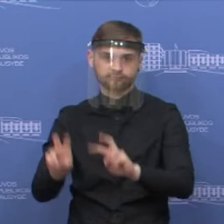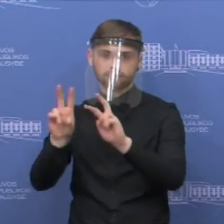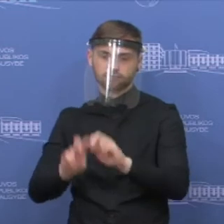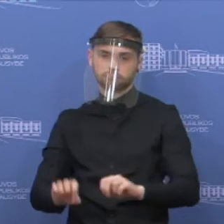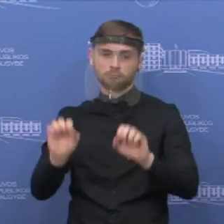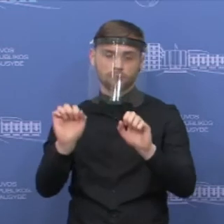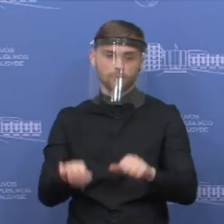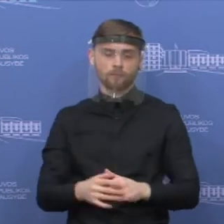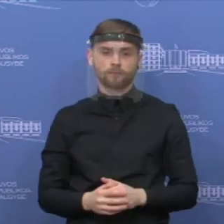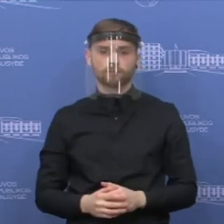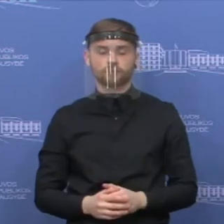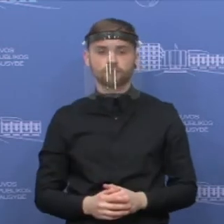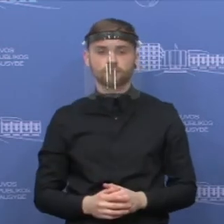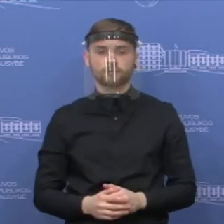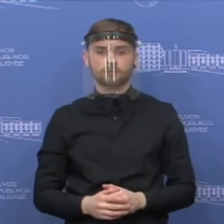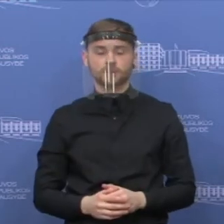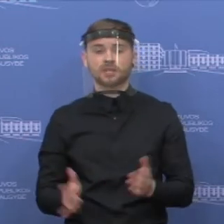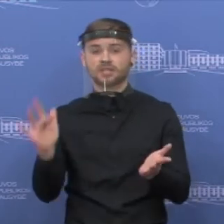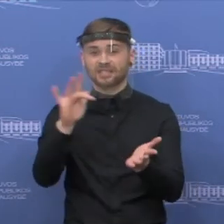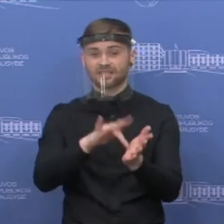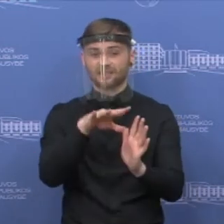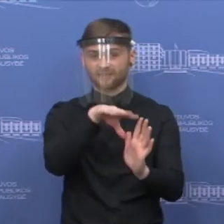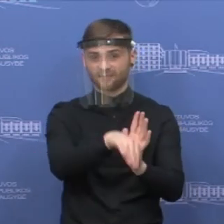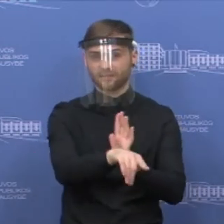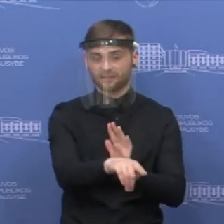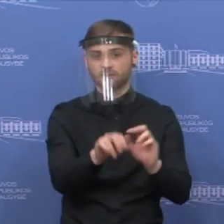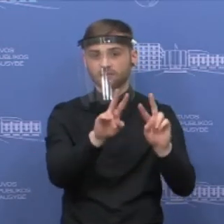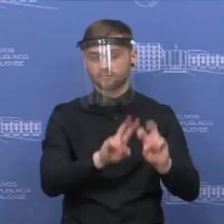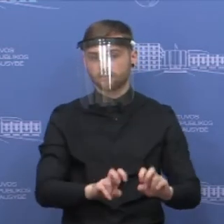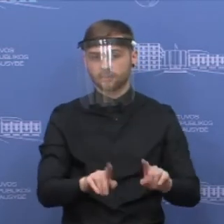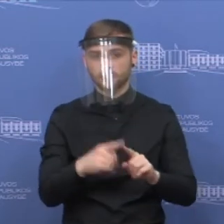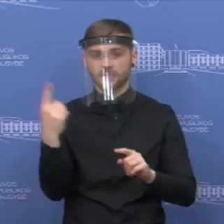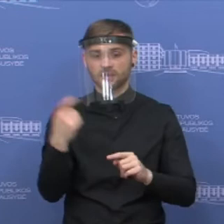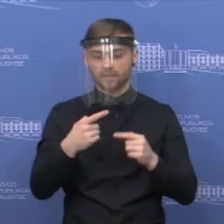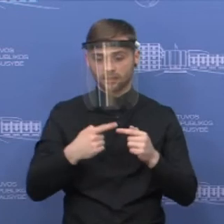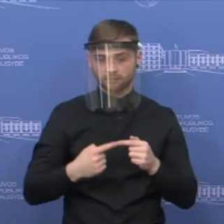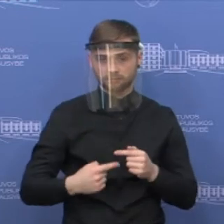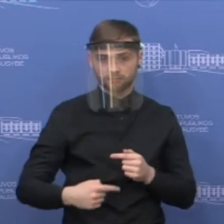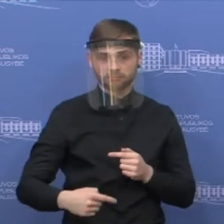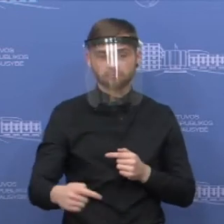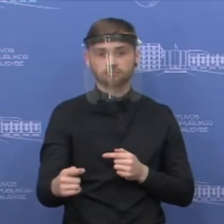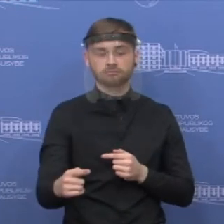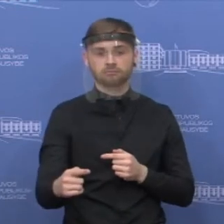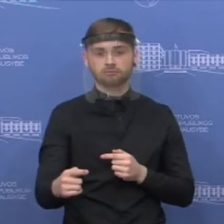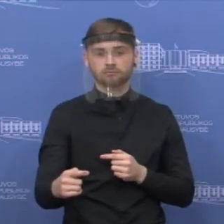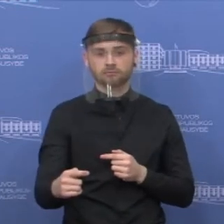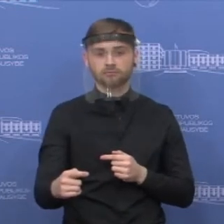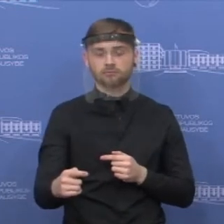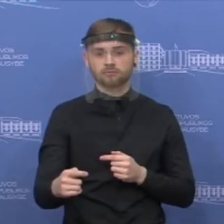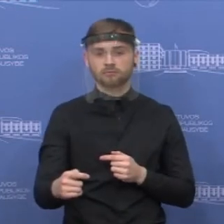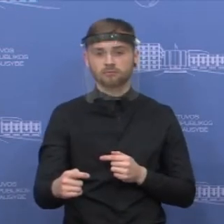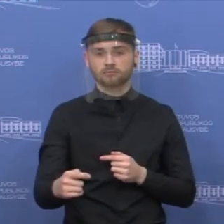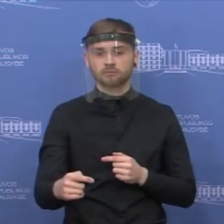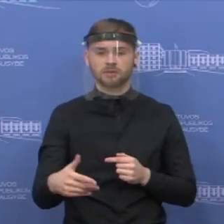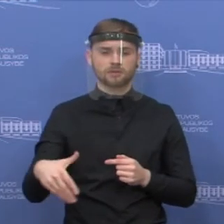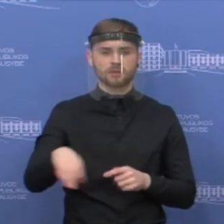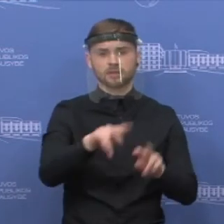centre ir jau nuo šios savaitės tie profilaktiniai